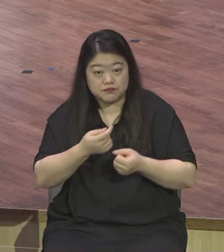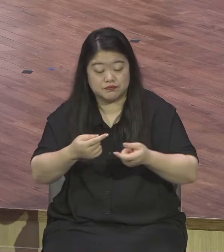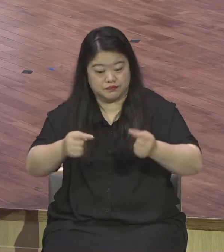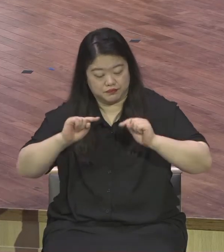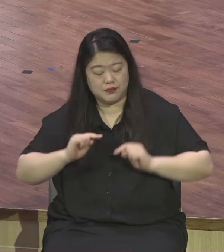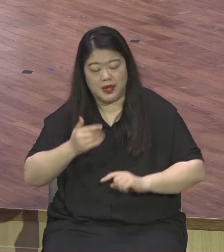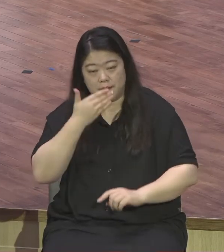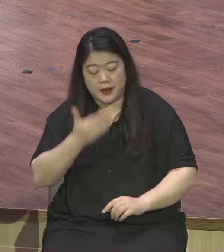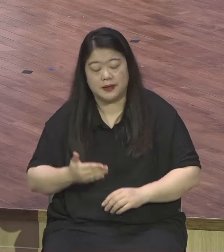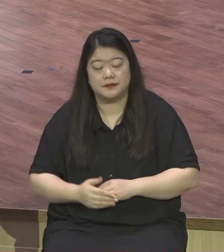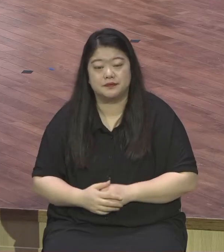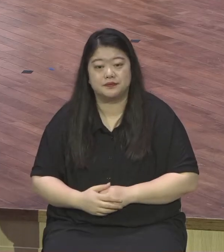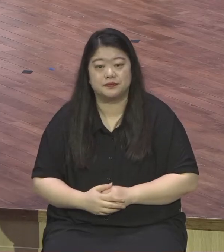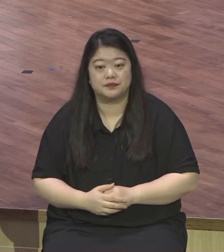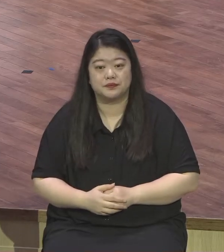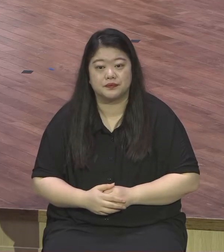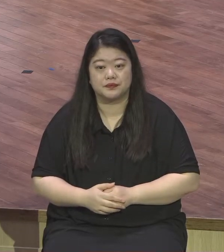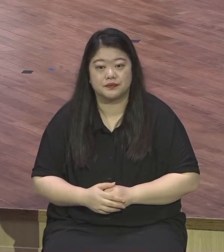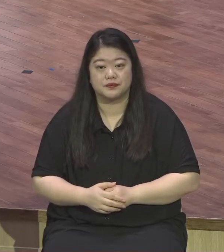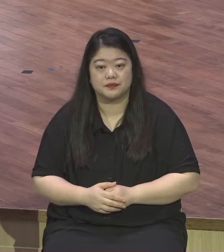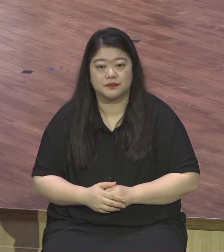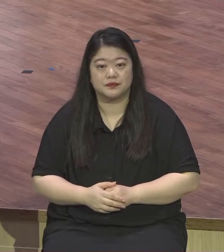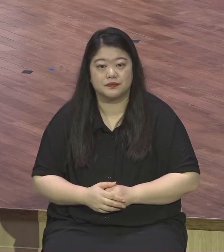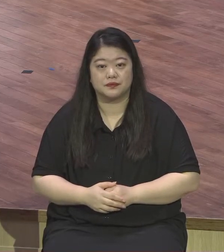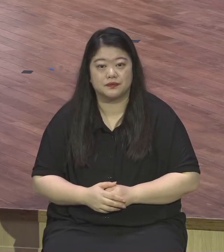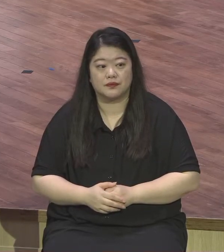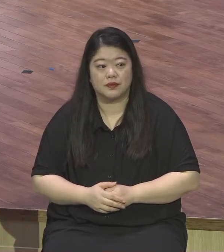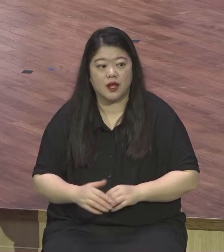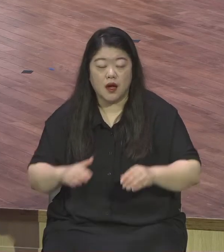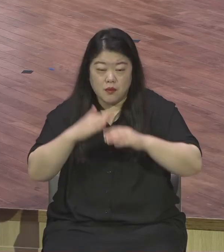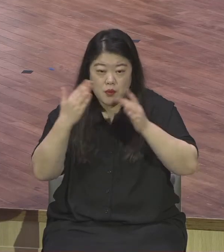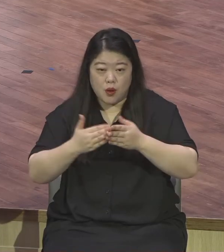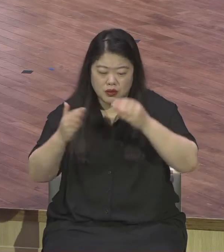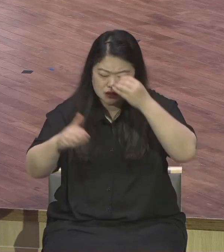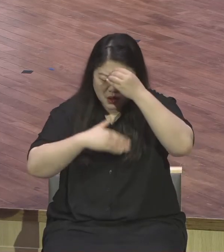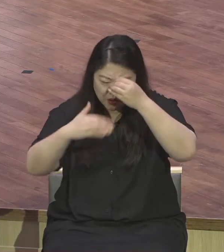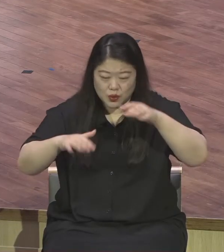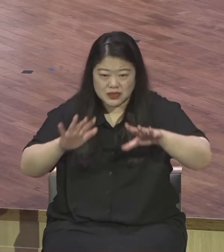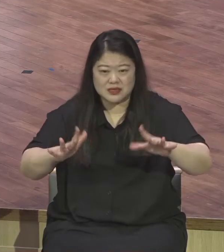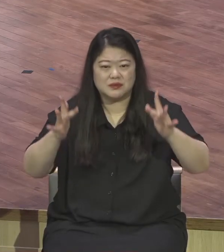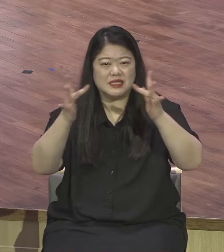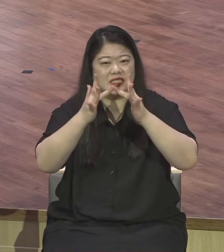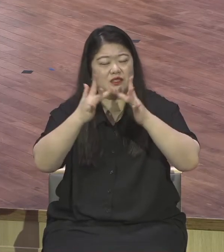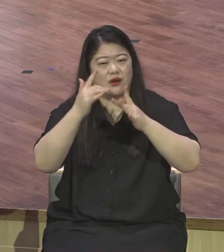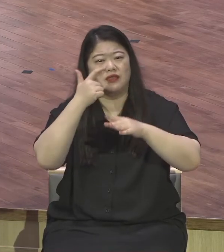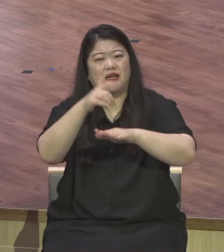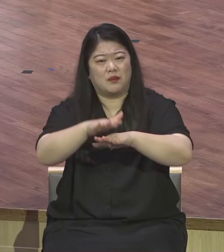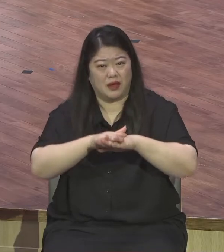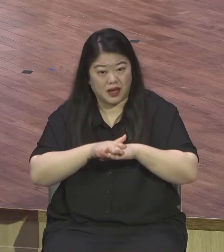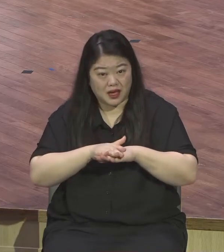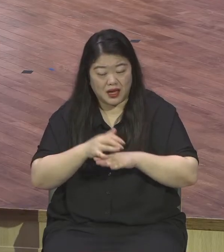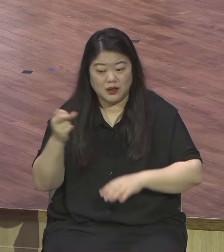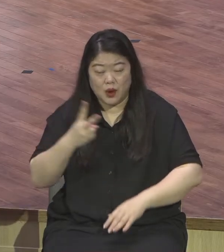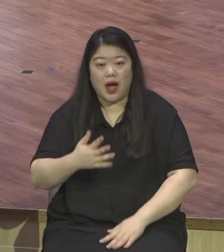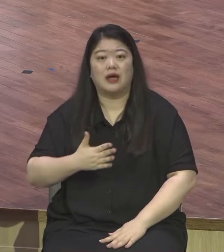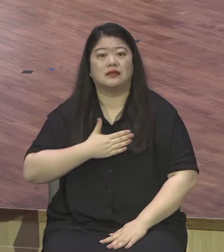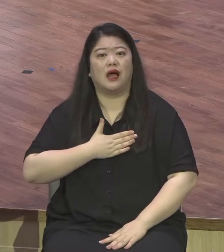지금 온라인 예배드리는 전성도 온라인 예배드리는데 저 자신도 힘들어요. 반응이 전혀 없으니까